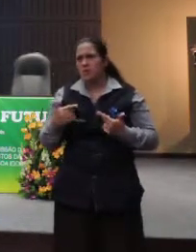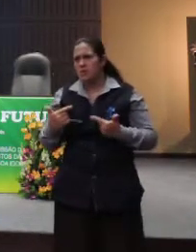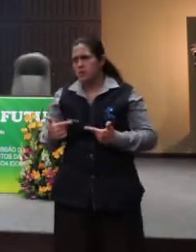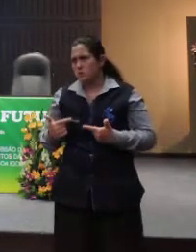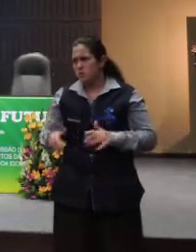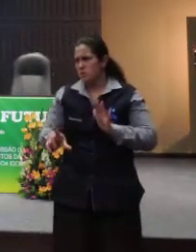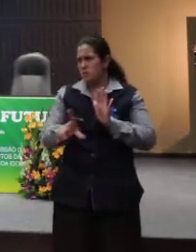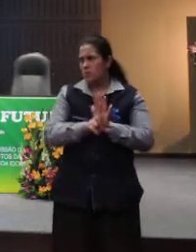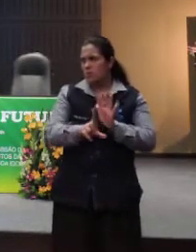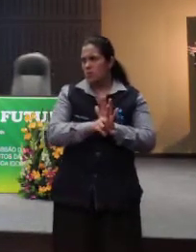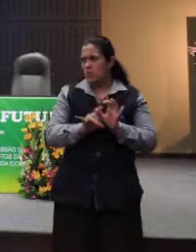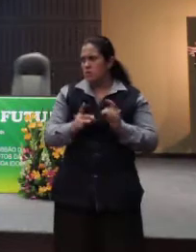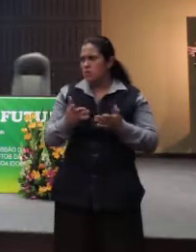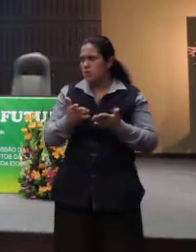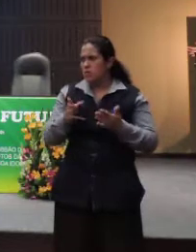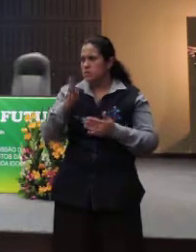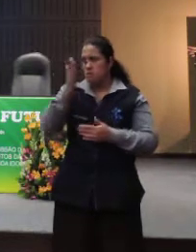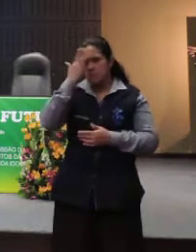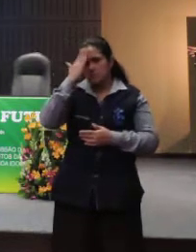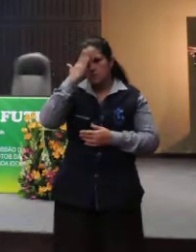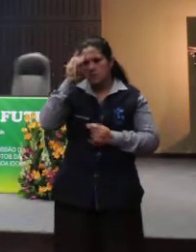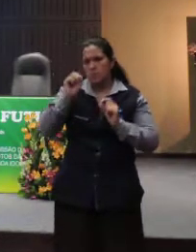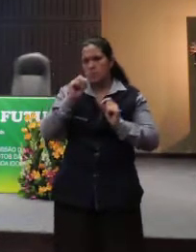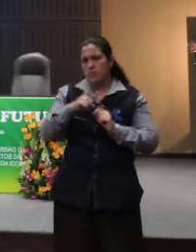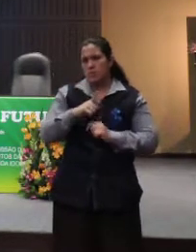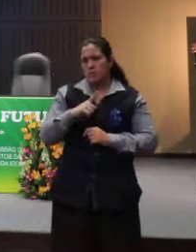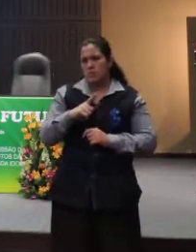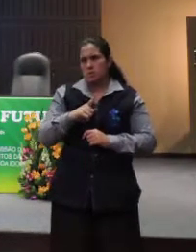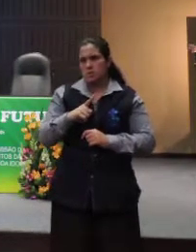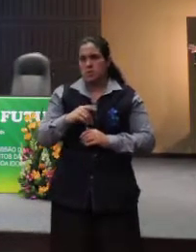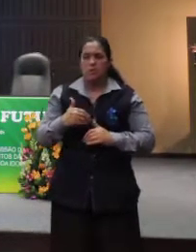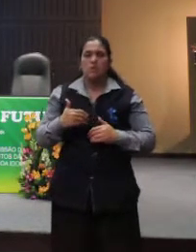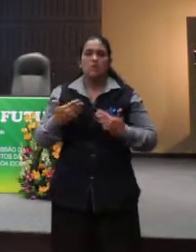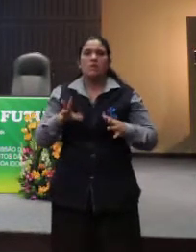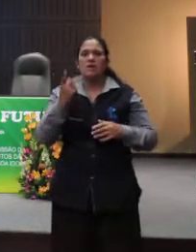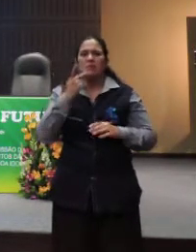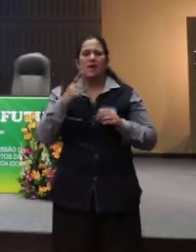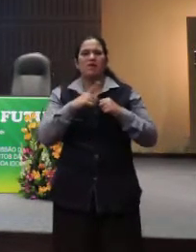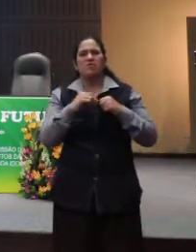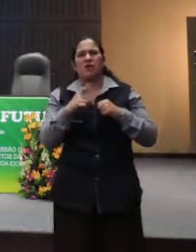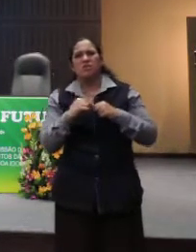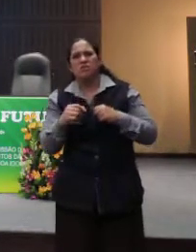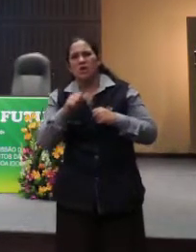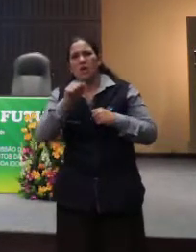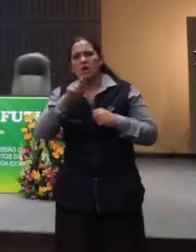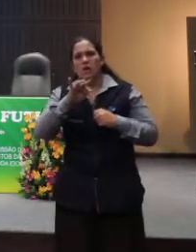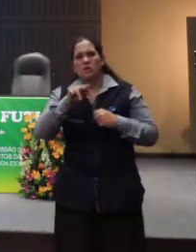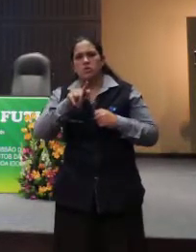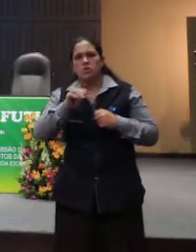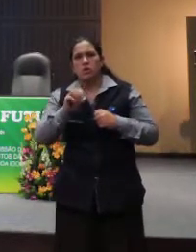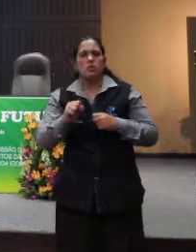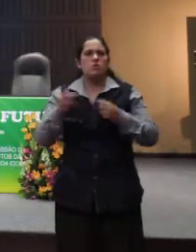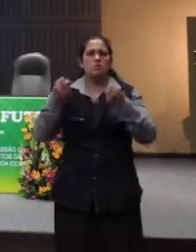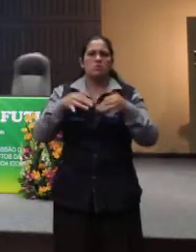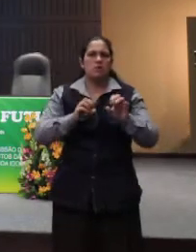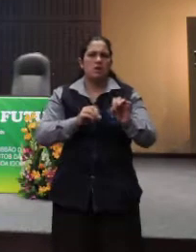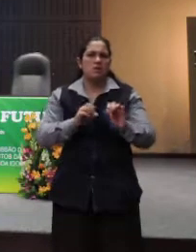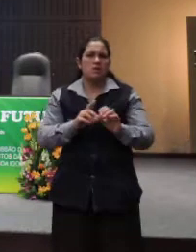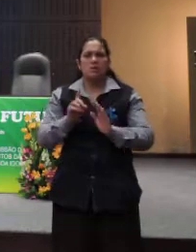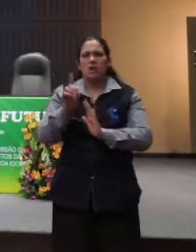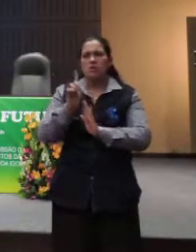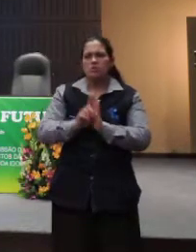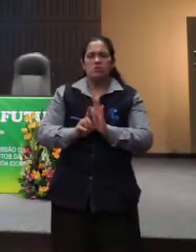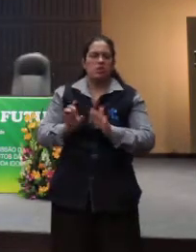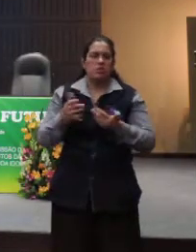vocês com legislação? É só para que vocês saibam o nós temos. Não vim aqui para ficar falando de artigo, para ficar dando aula de direito. Aqui não é o